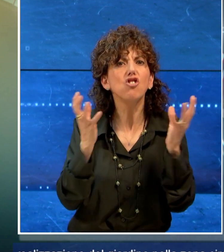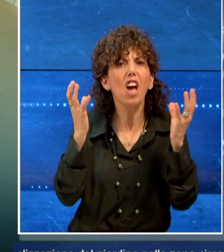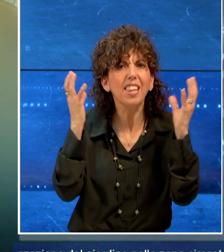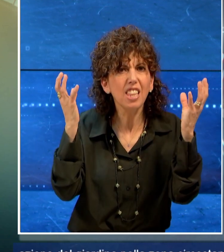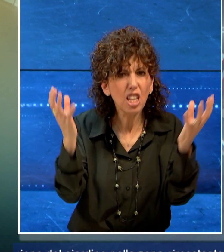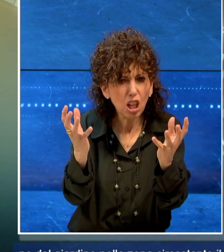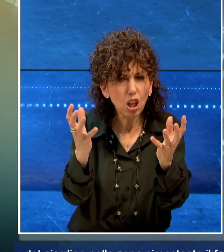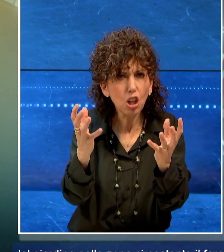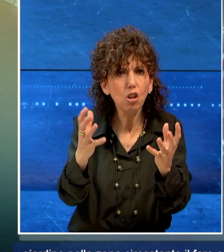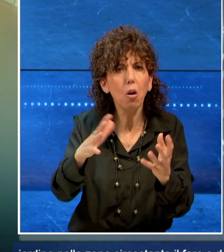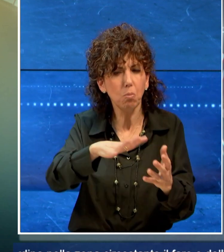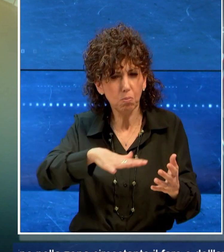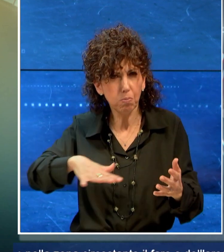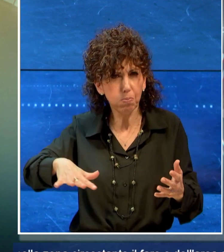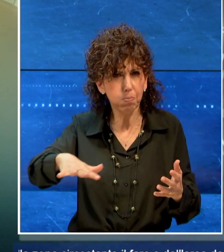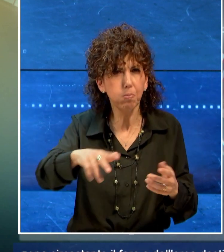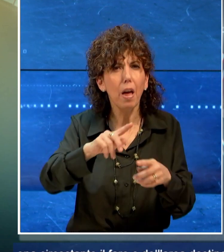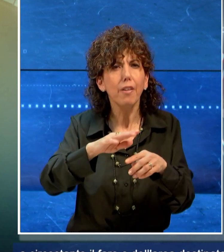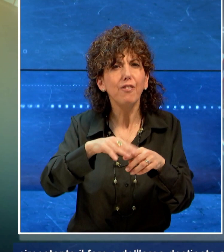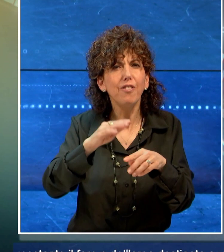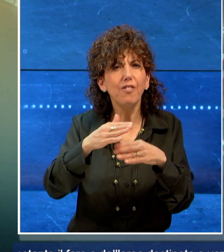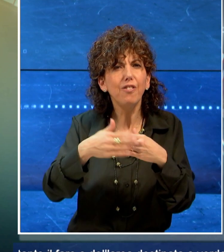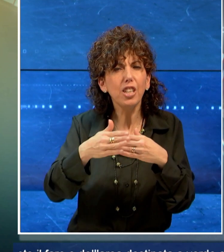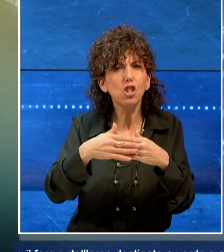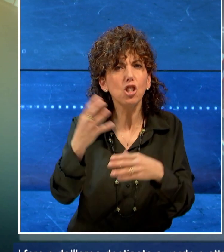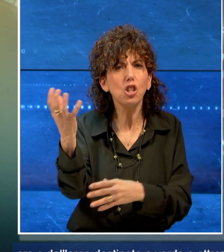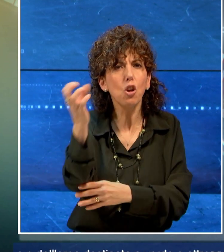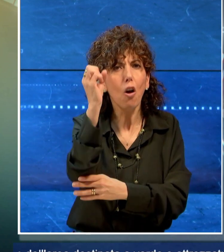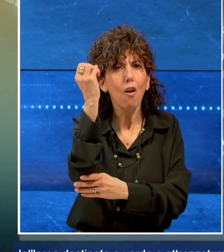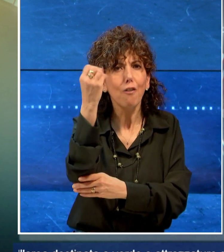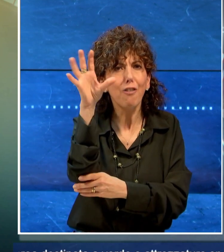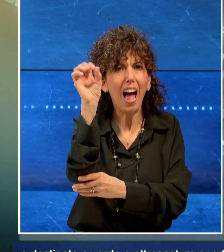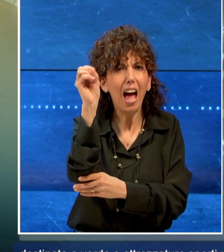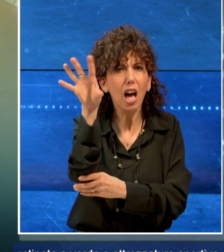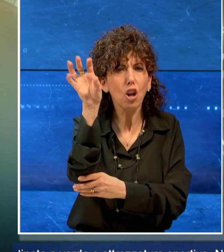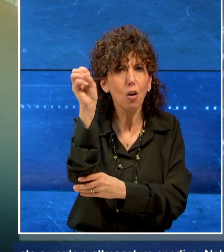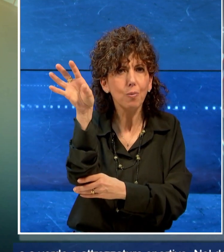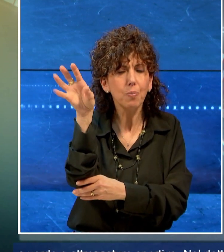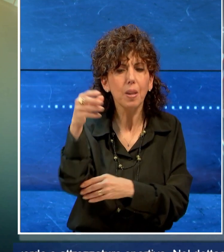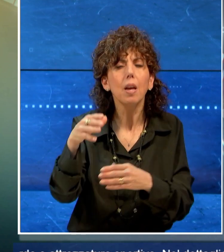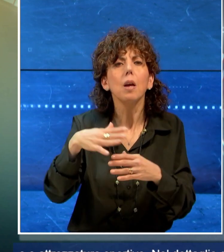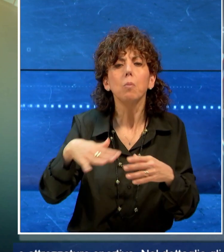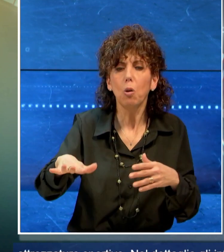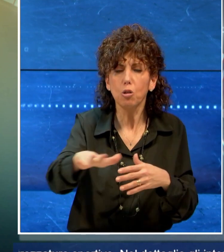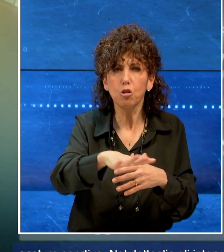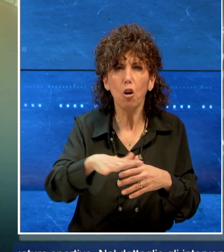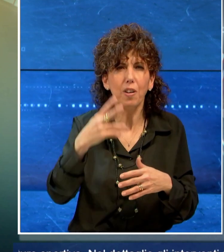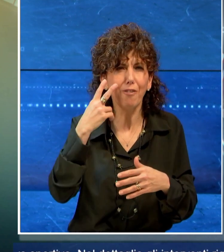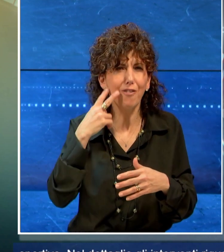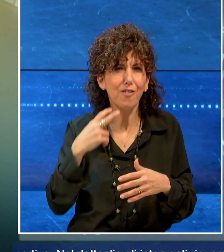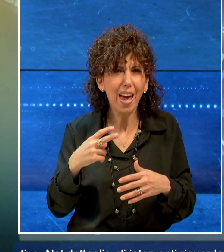nella zona circostante il faro e dell'area destinata a verde e